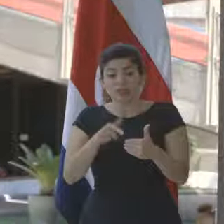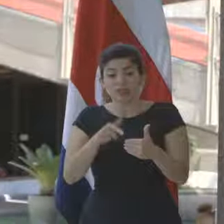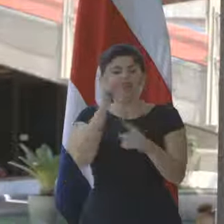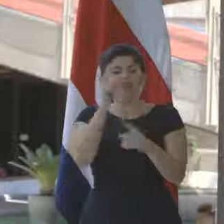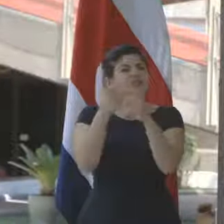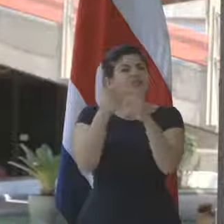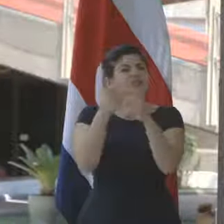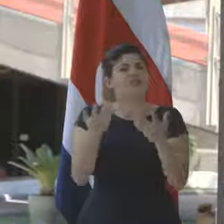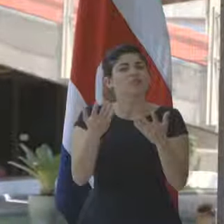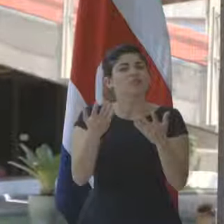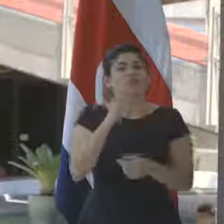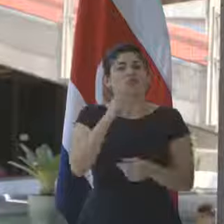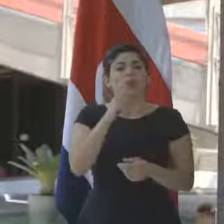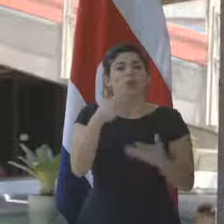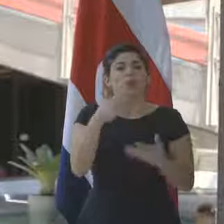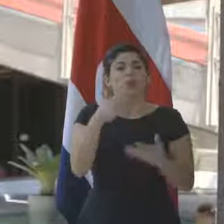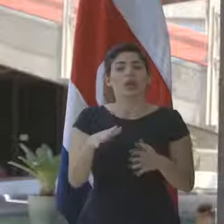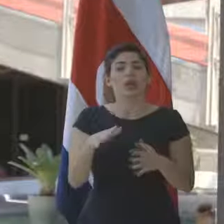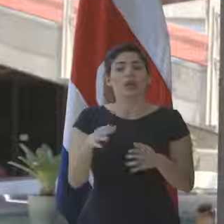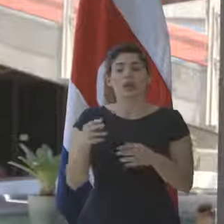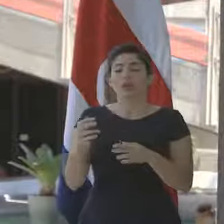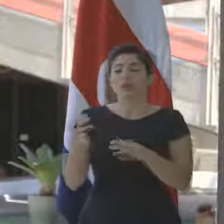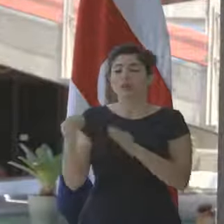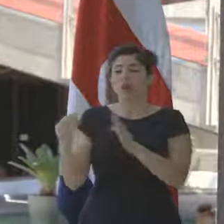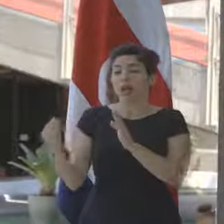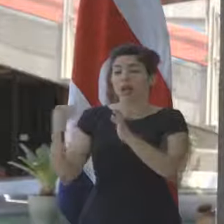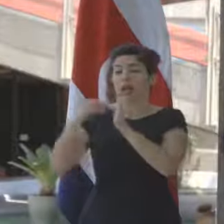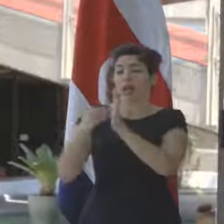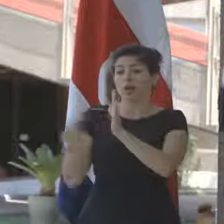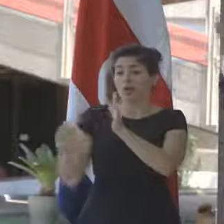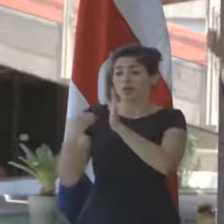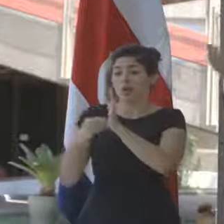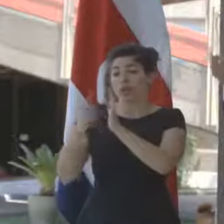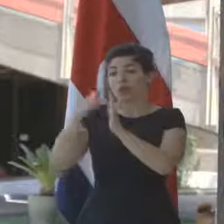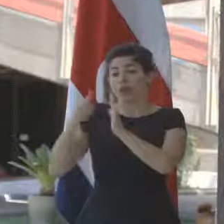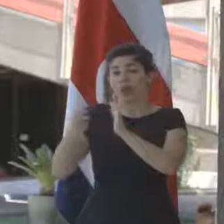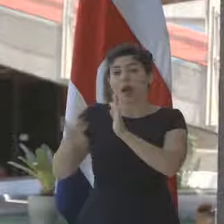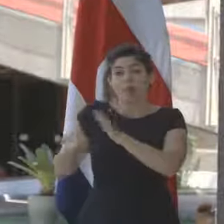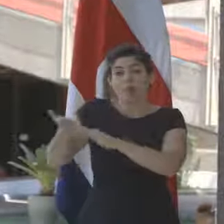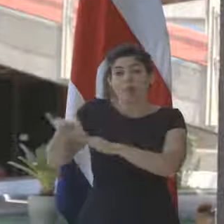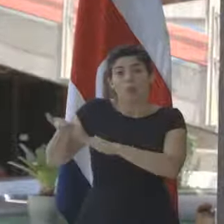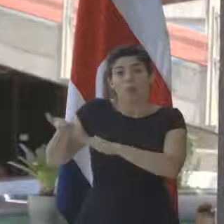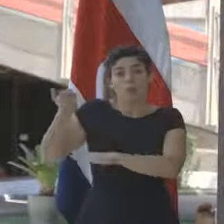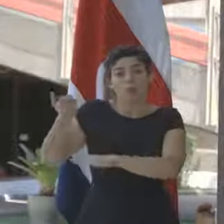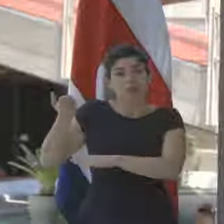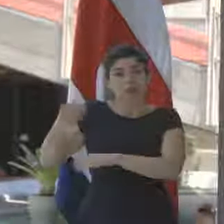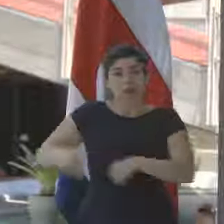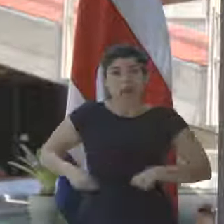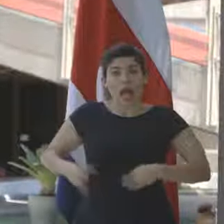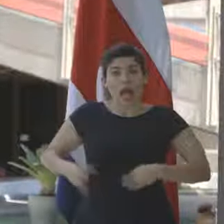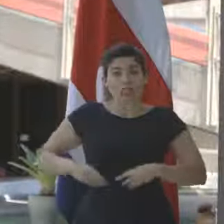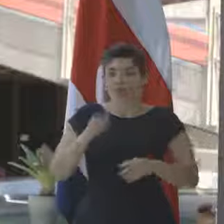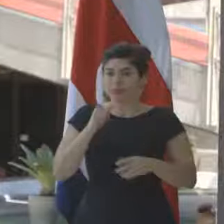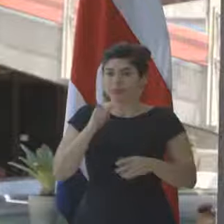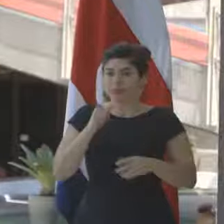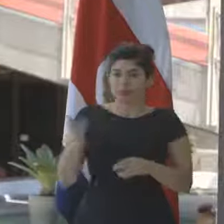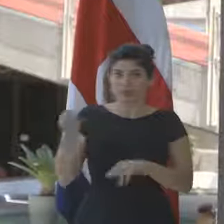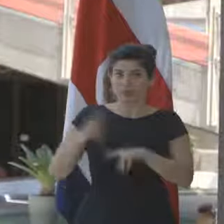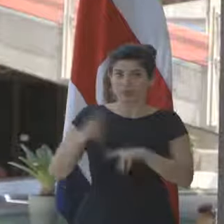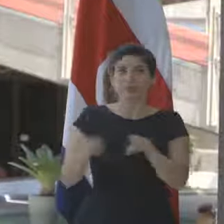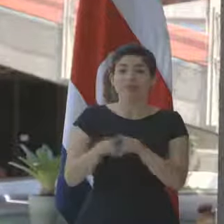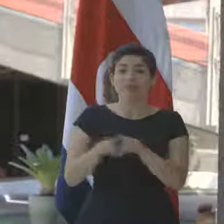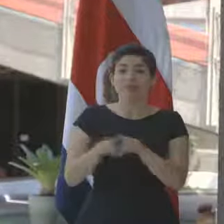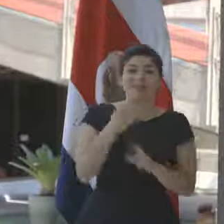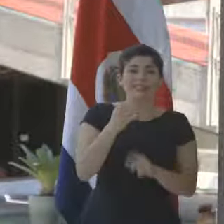que no se incorporen cláusulas que más bien incrementen gastos o que sean